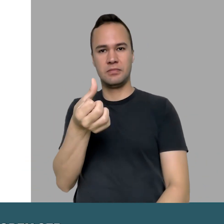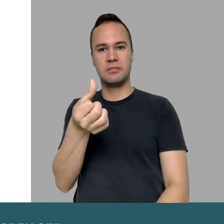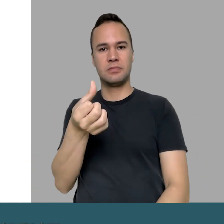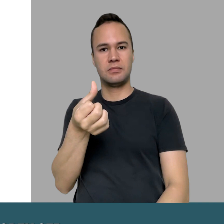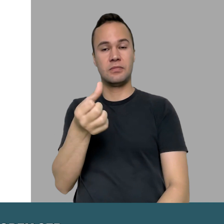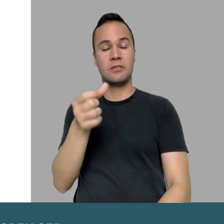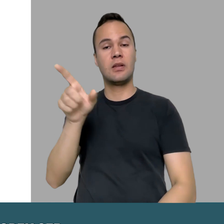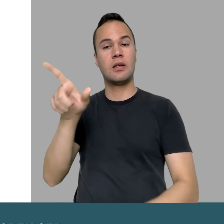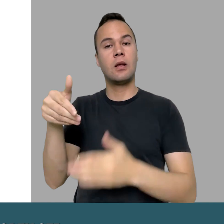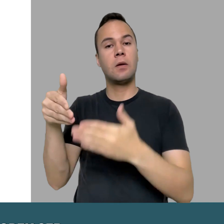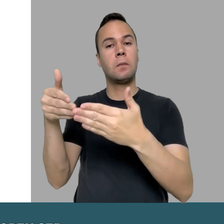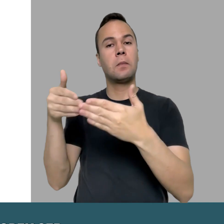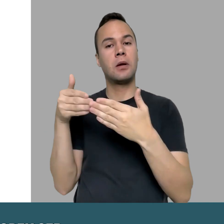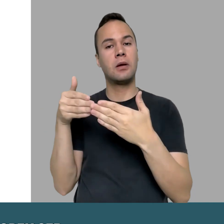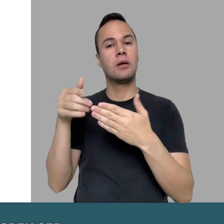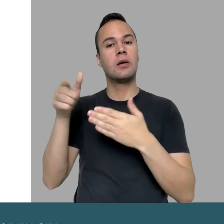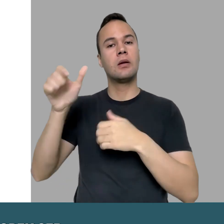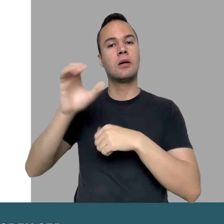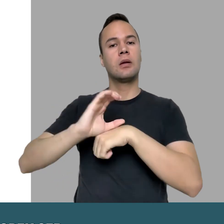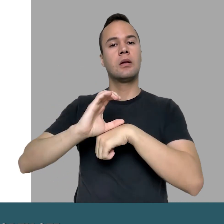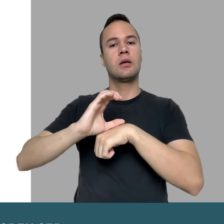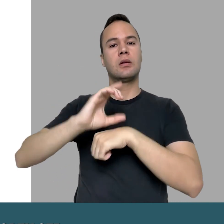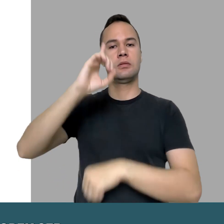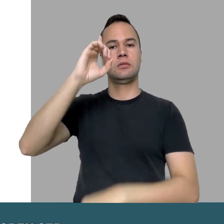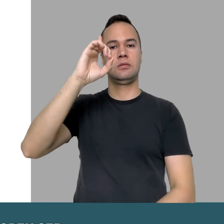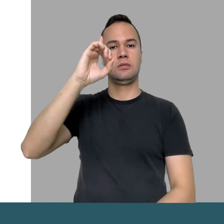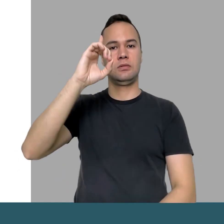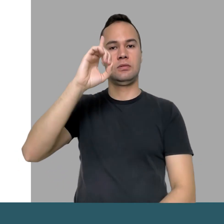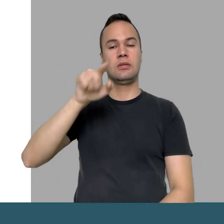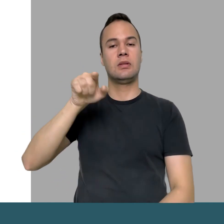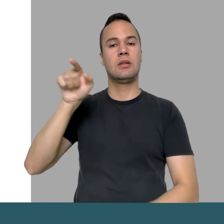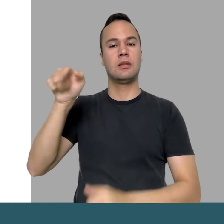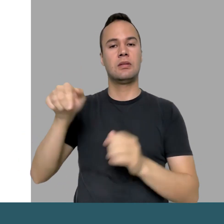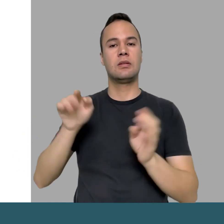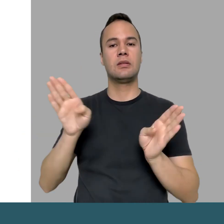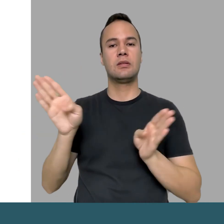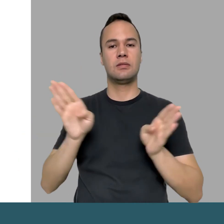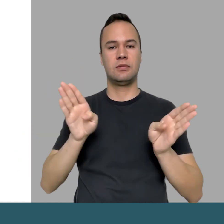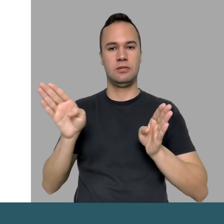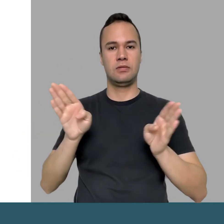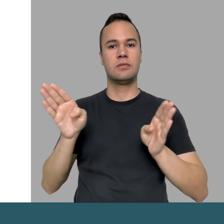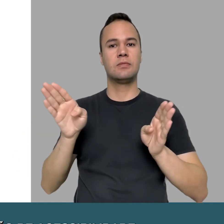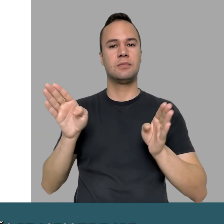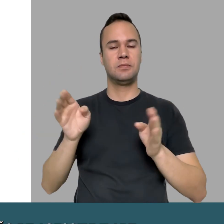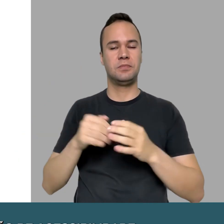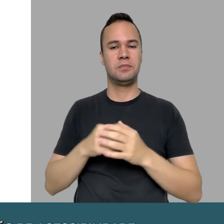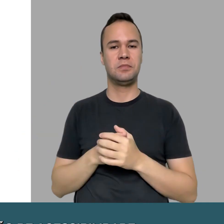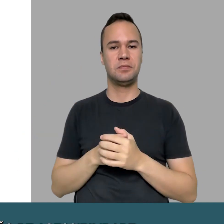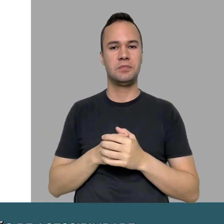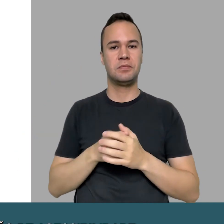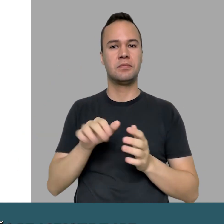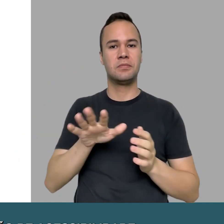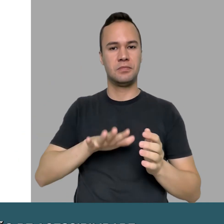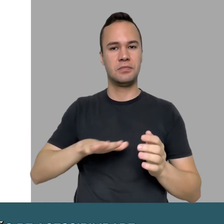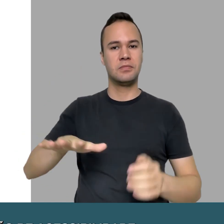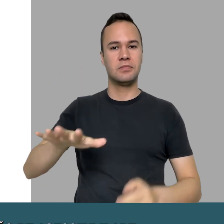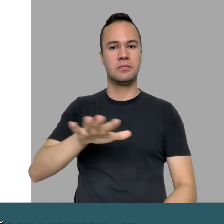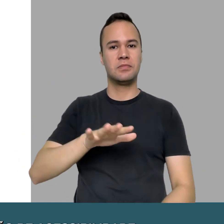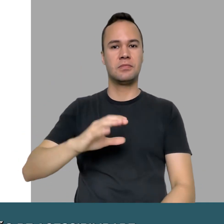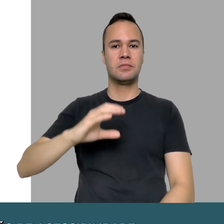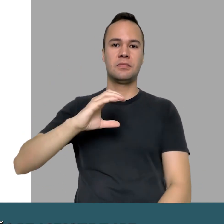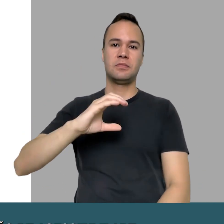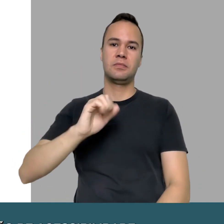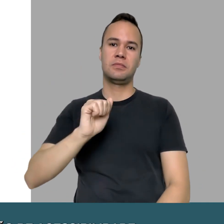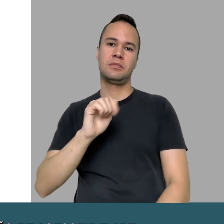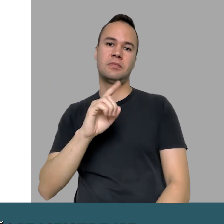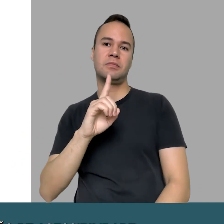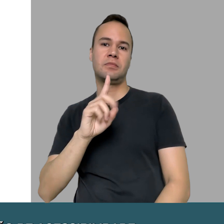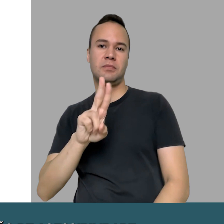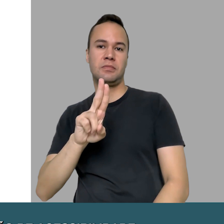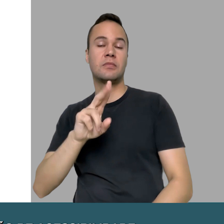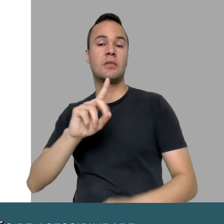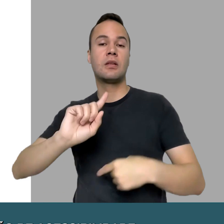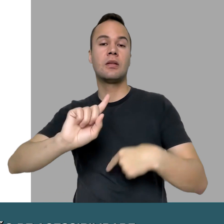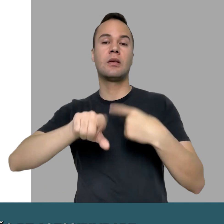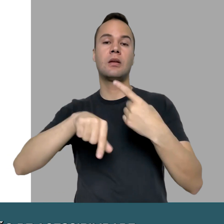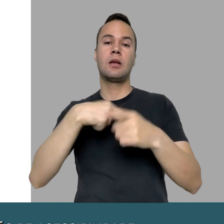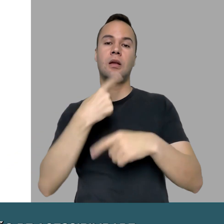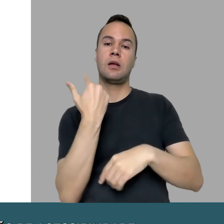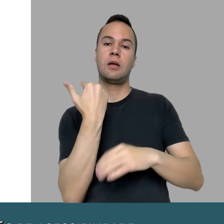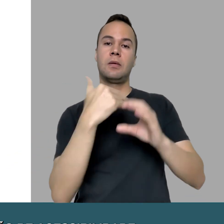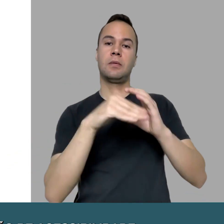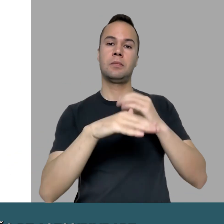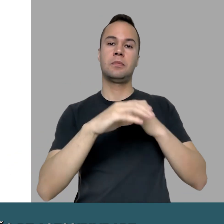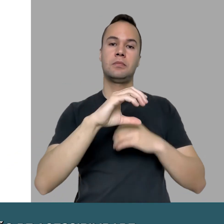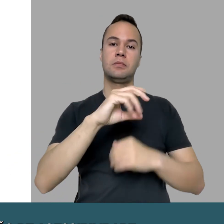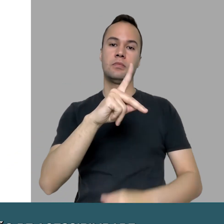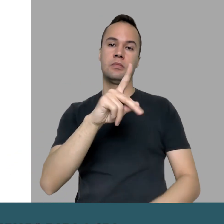solicitados pelo portal 156. O pedido será encaminhado para a coordenação de acessibilidade e desenho universal.